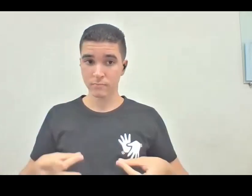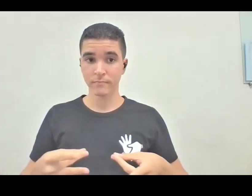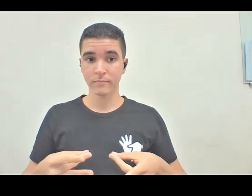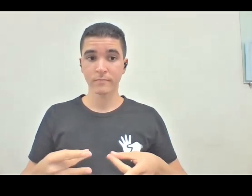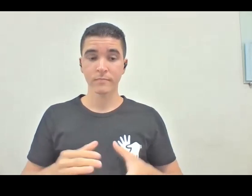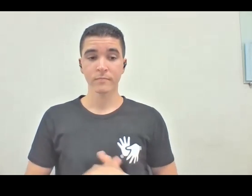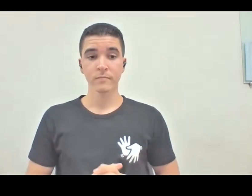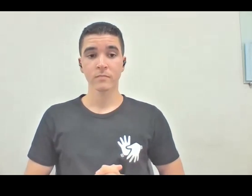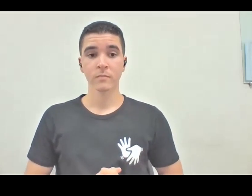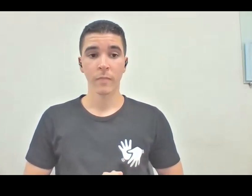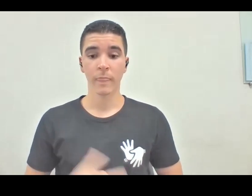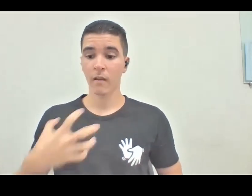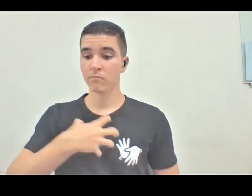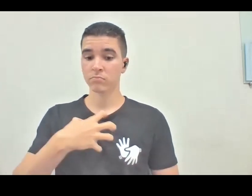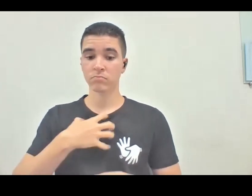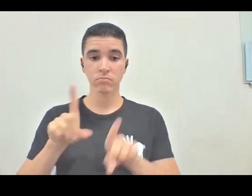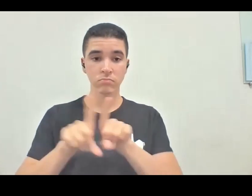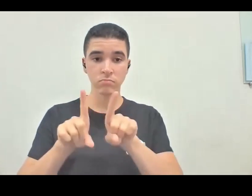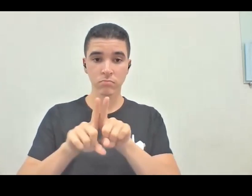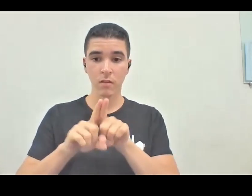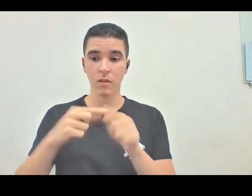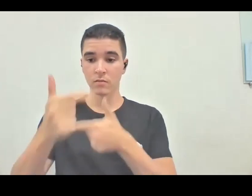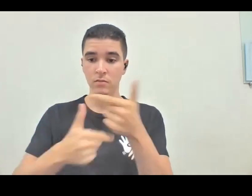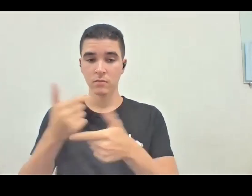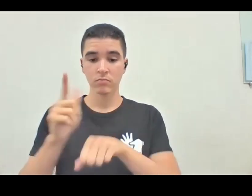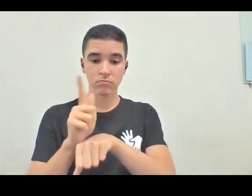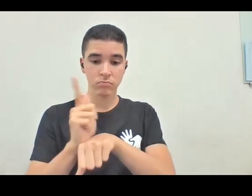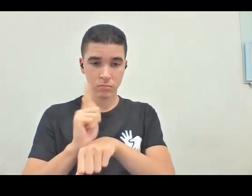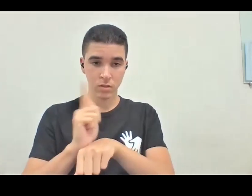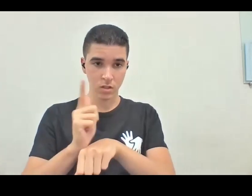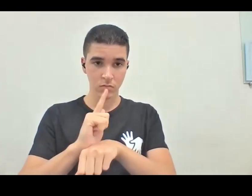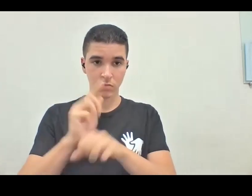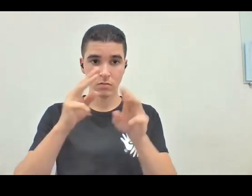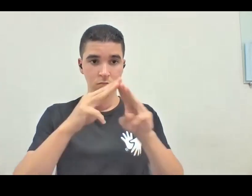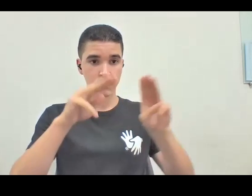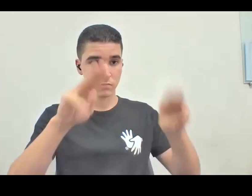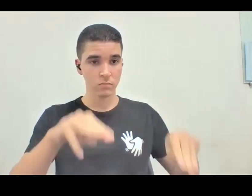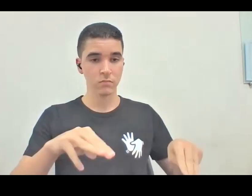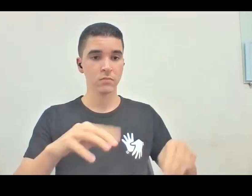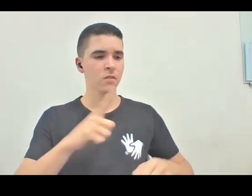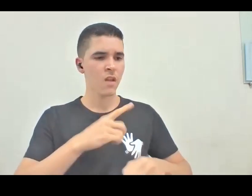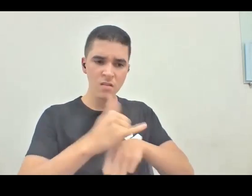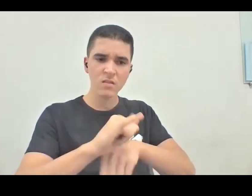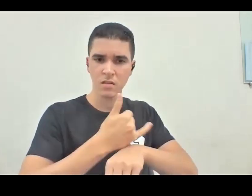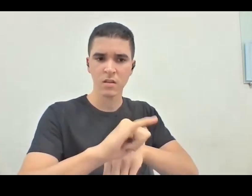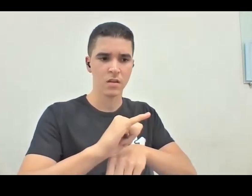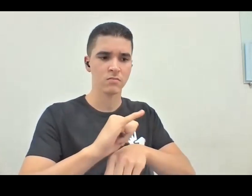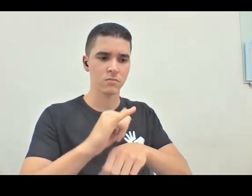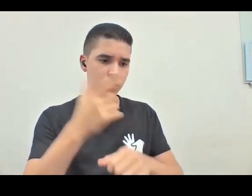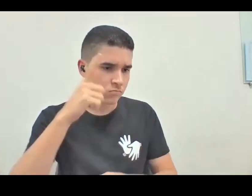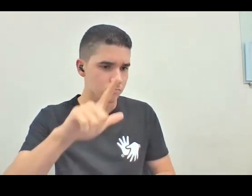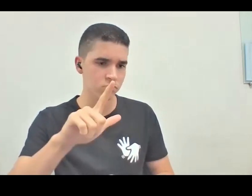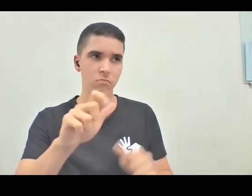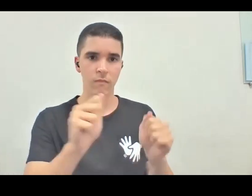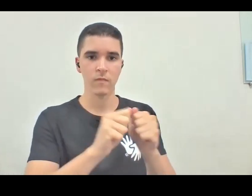e eu sinto e tenho trabalhado isso como gestora de museus, há estratégias para que a gente lide com isso, e eu sinto que quando a gente